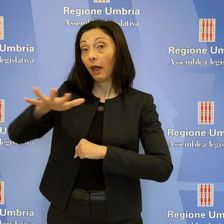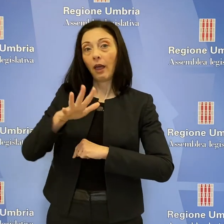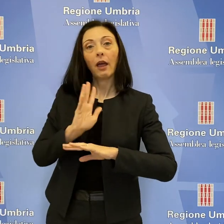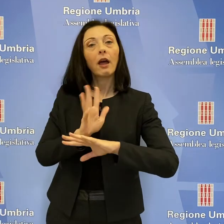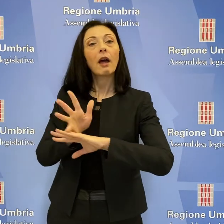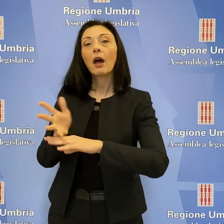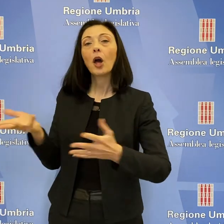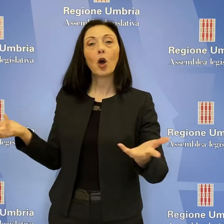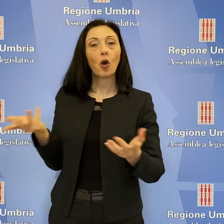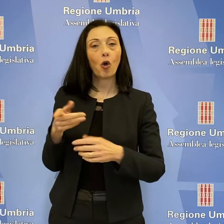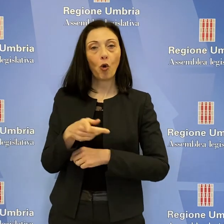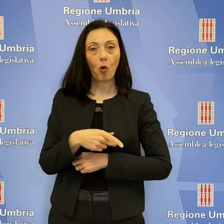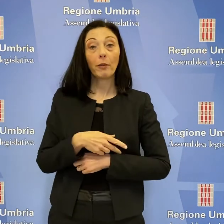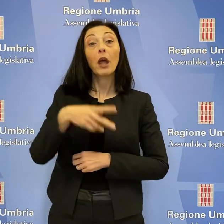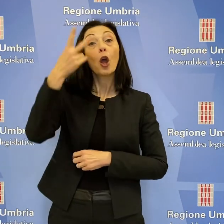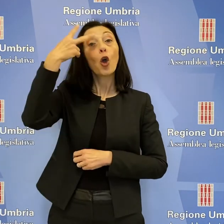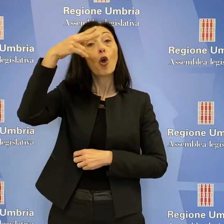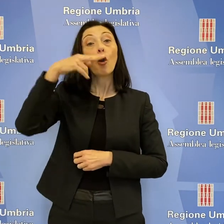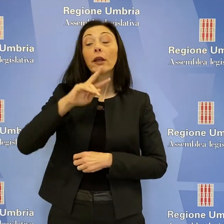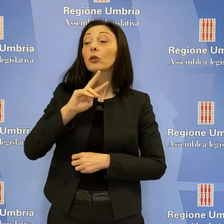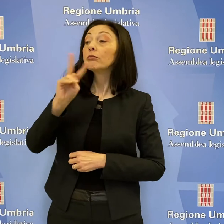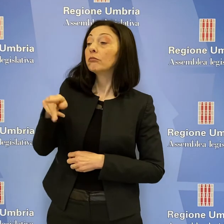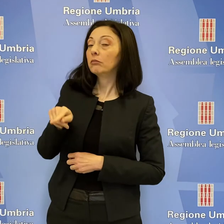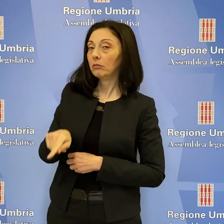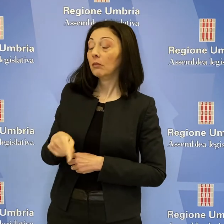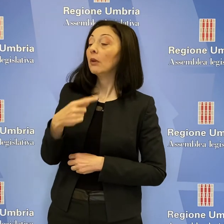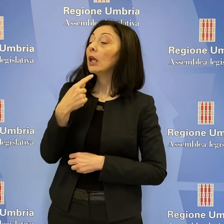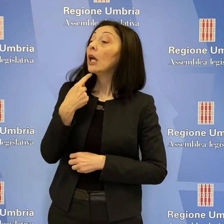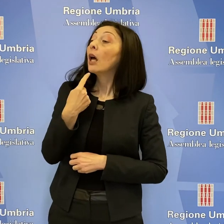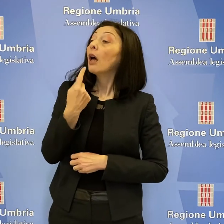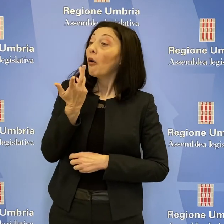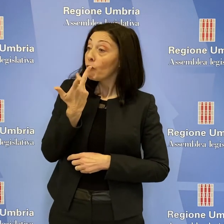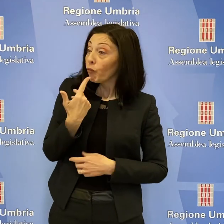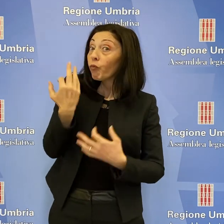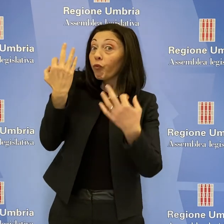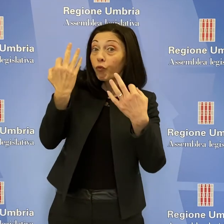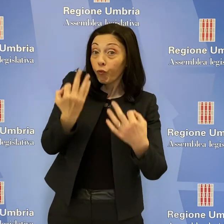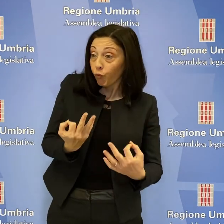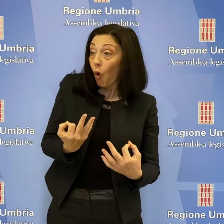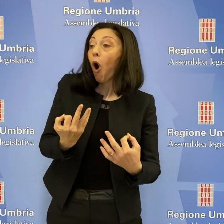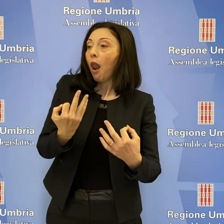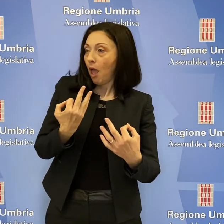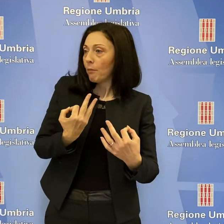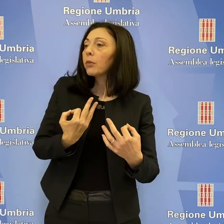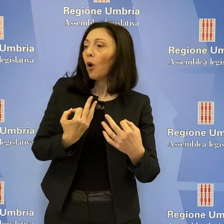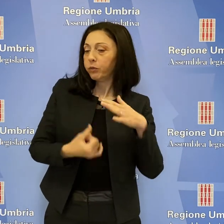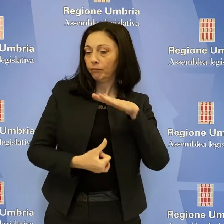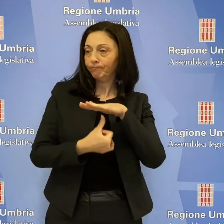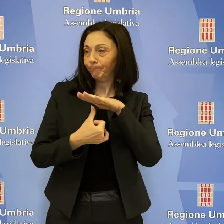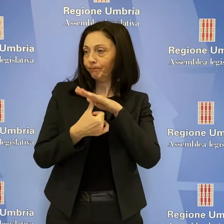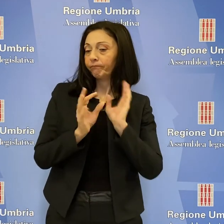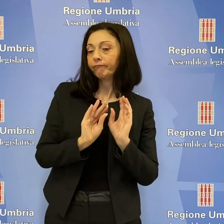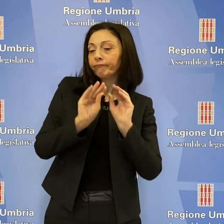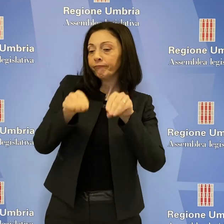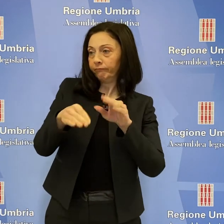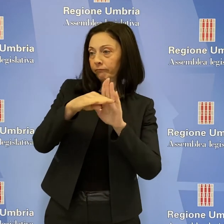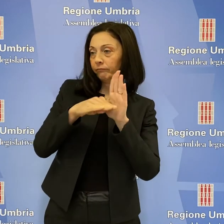risposta l'assessore Luca Coletto ha detto che c'è la volontà di ripristinare la pianta organica del 2016 dell'ospedale di Norcia. Siamo